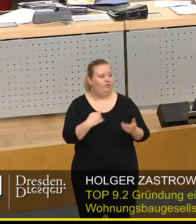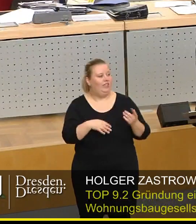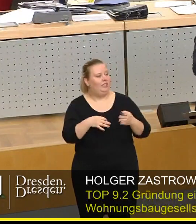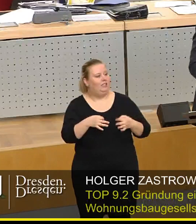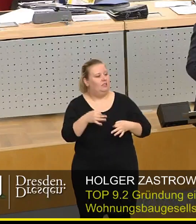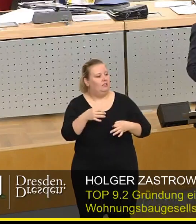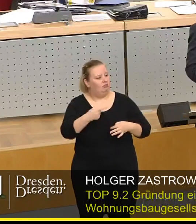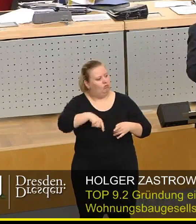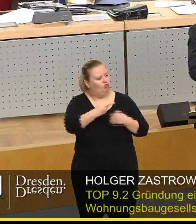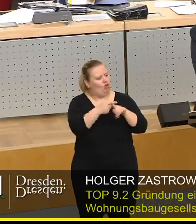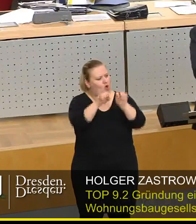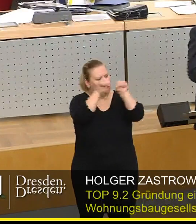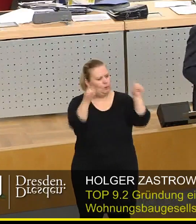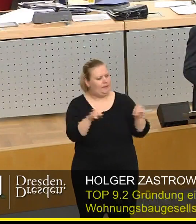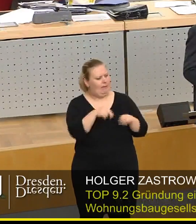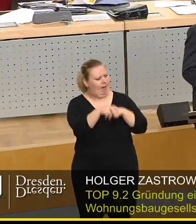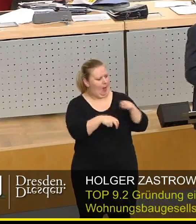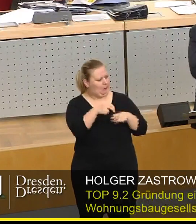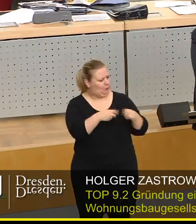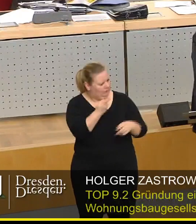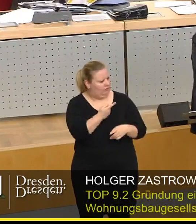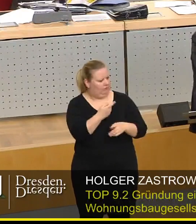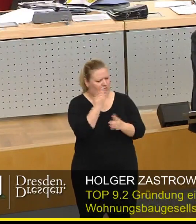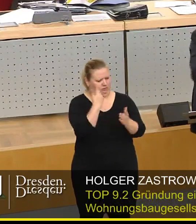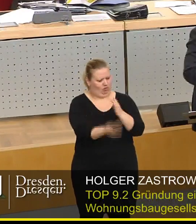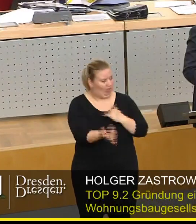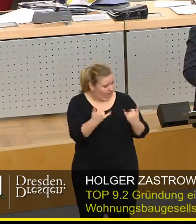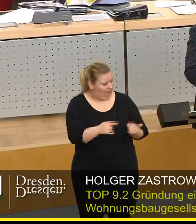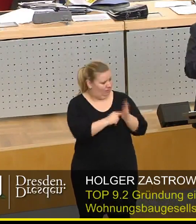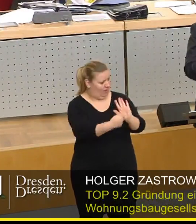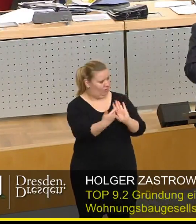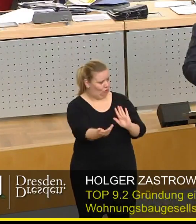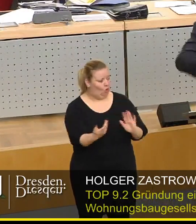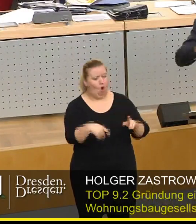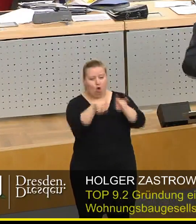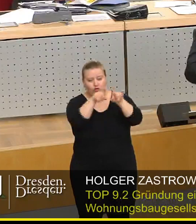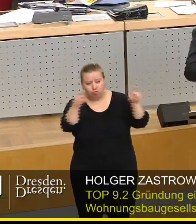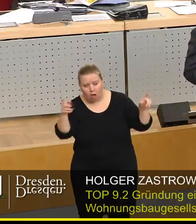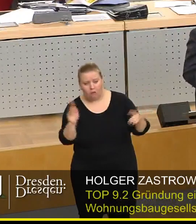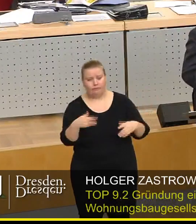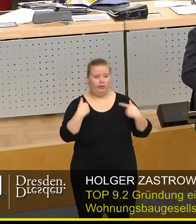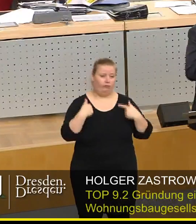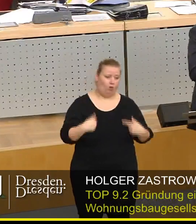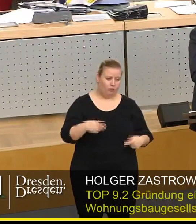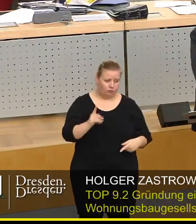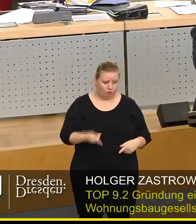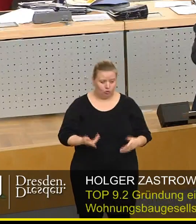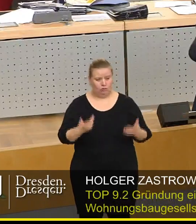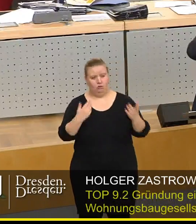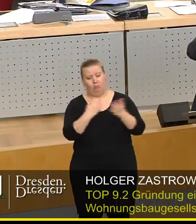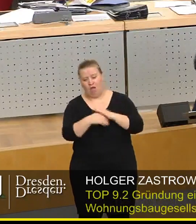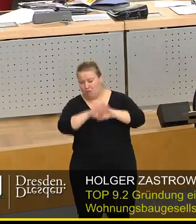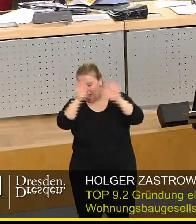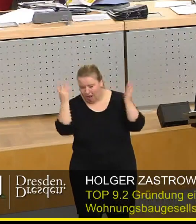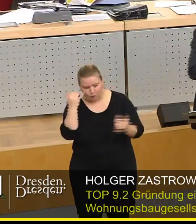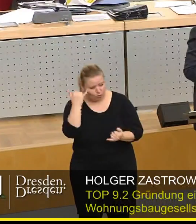Spielräume unseres Steuersystems ausnutzen. Sie selber machen es vor, der Staat muss doch Vorbild sein, er darf doch zu